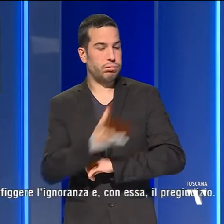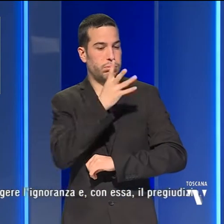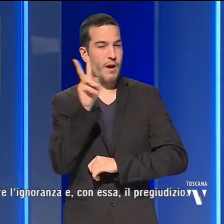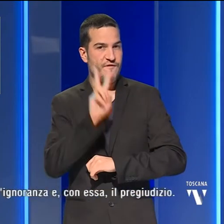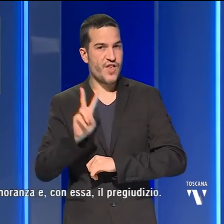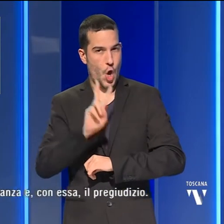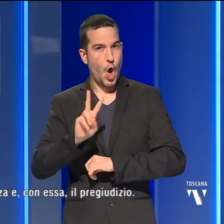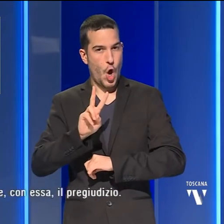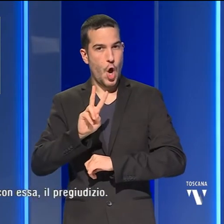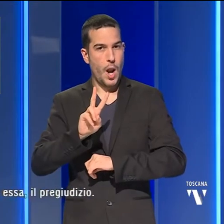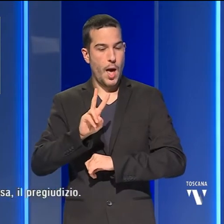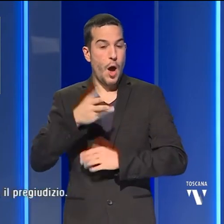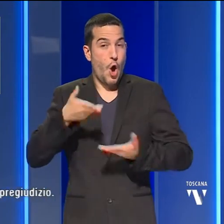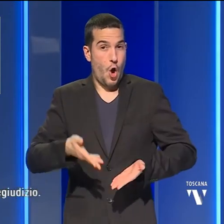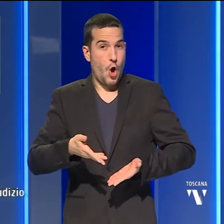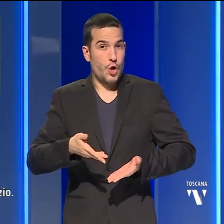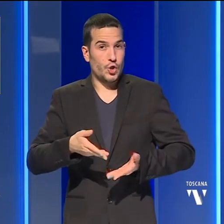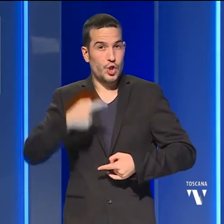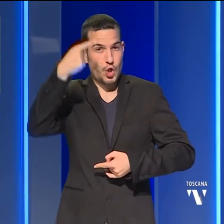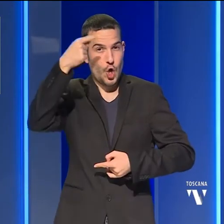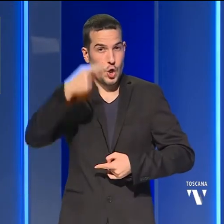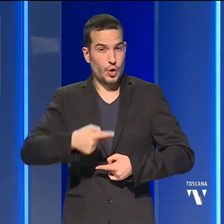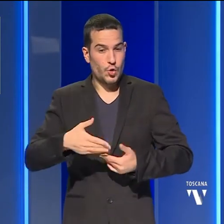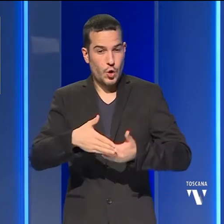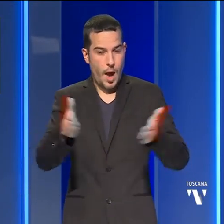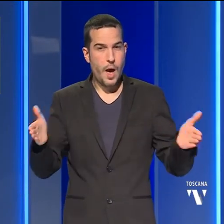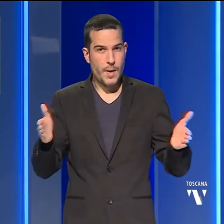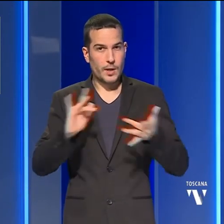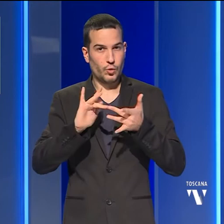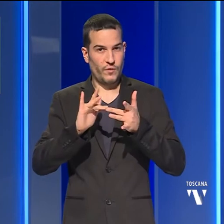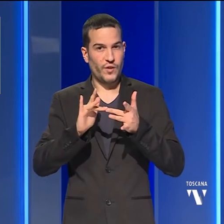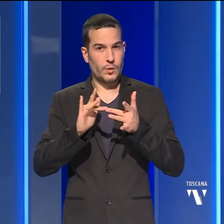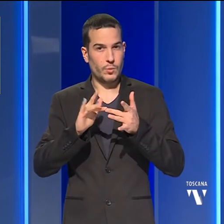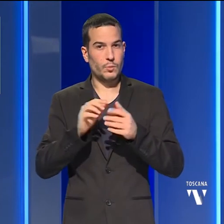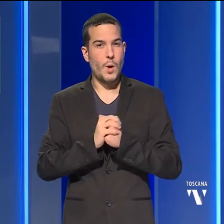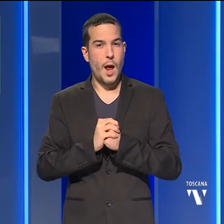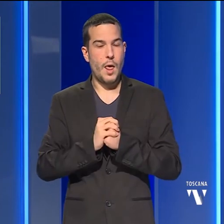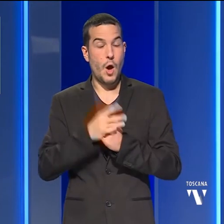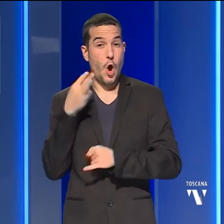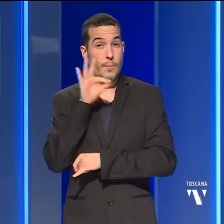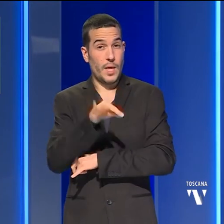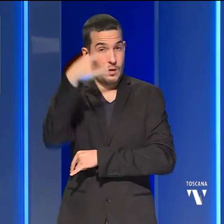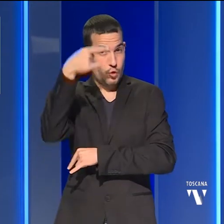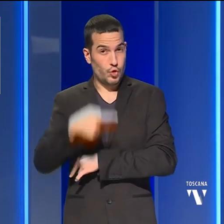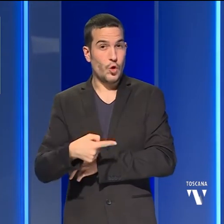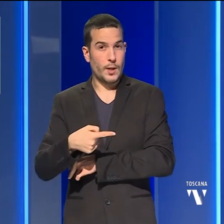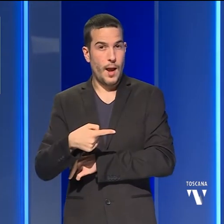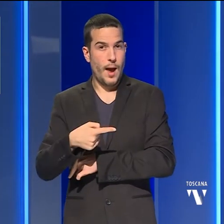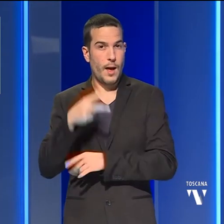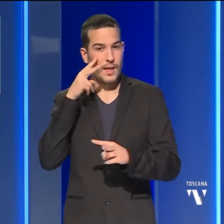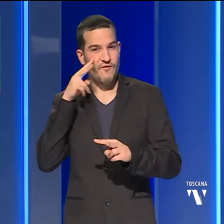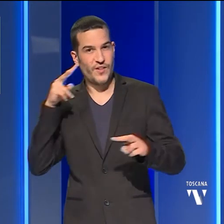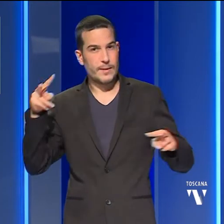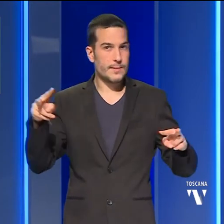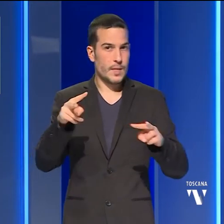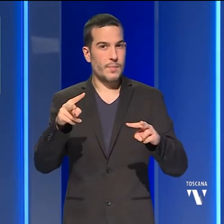un Open Day virtuale. L'obiettivo della giornata è dare visibilità e sensibilizzare